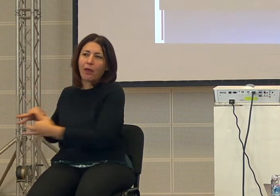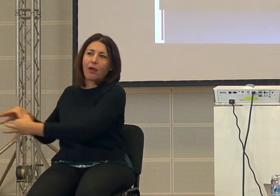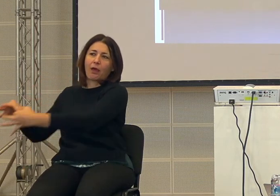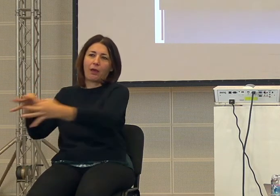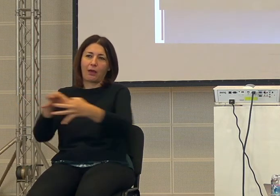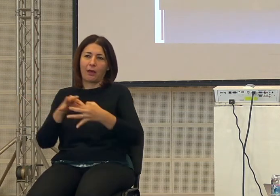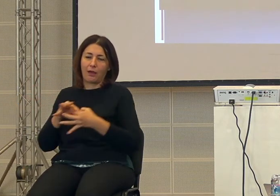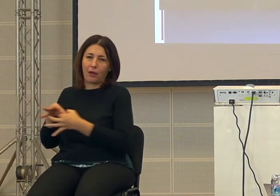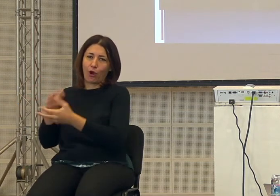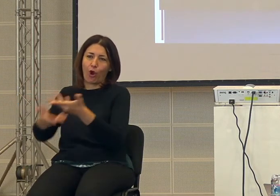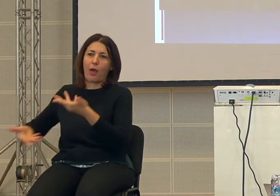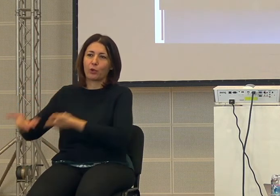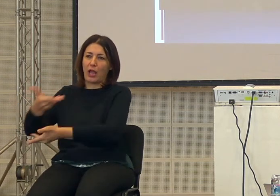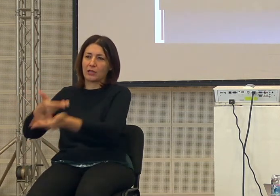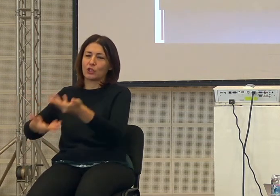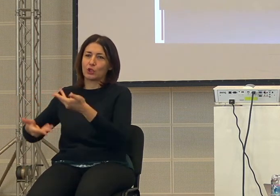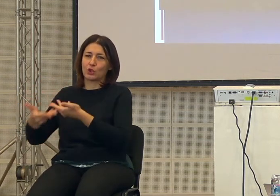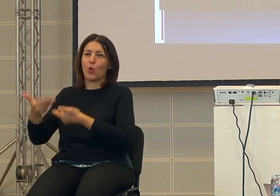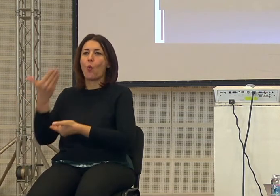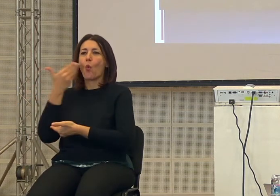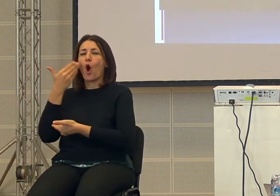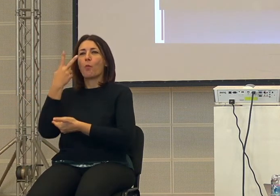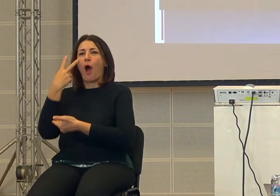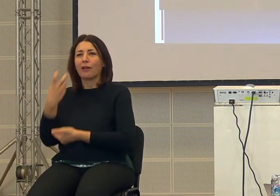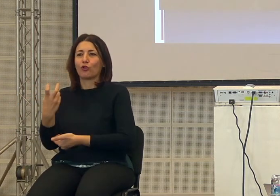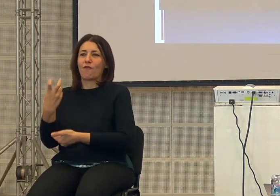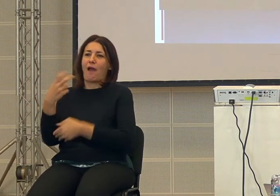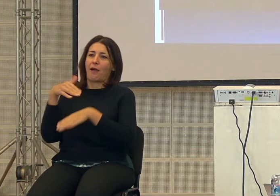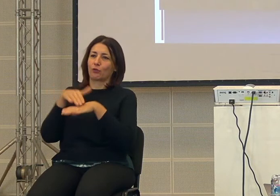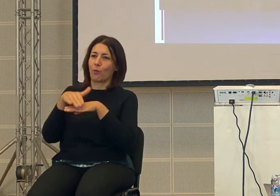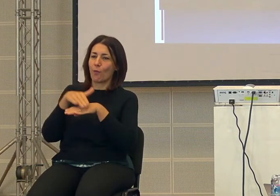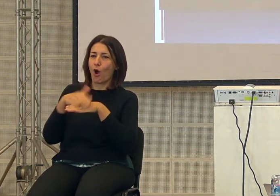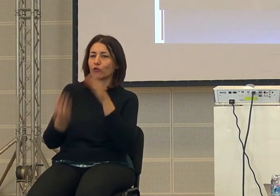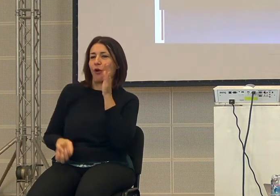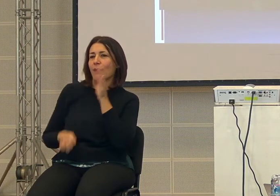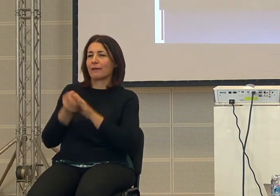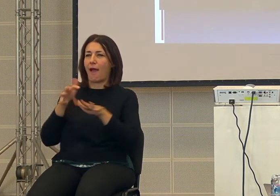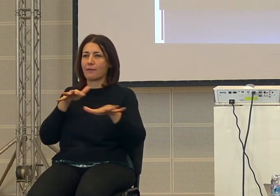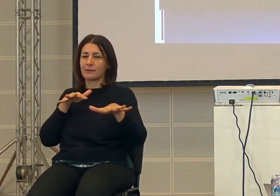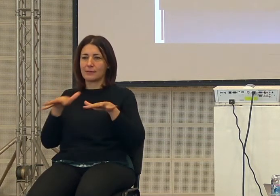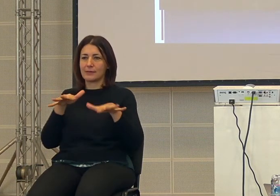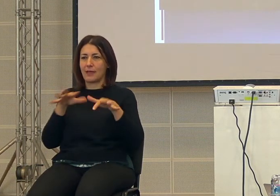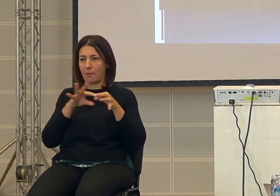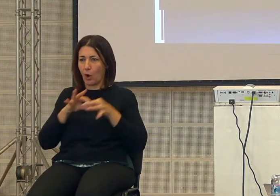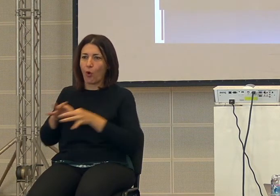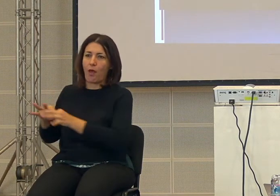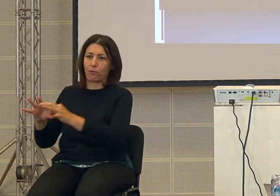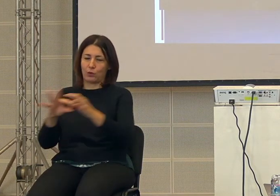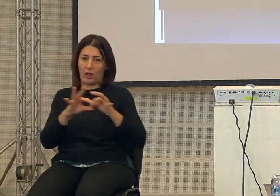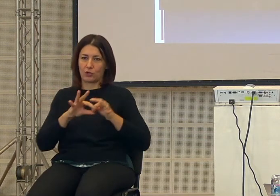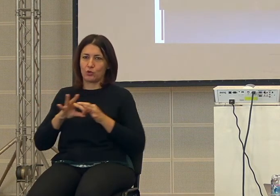quindi permette l'uomo ha trovato il modo di creare dei sistemi di collaborazione